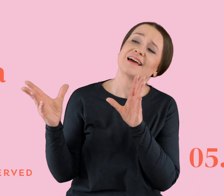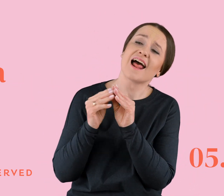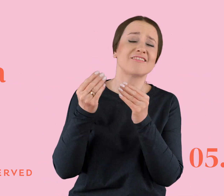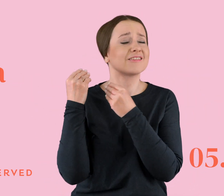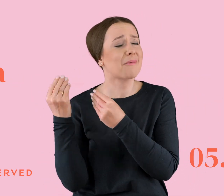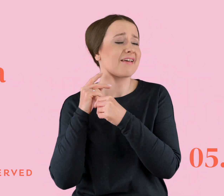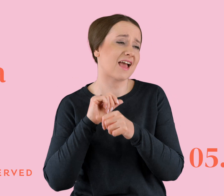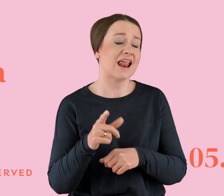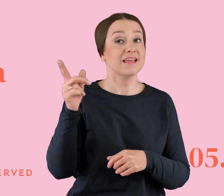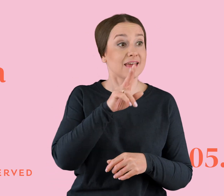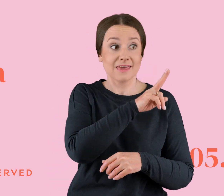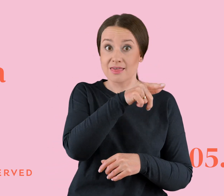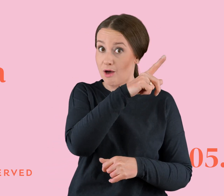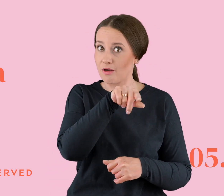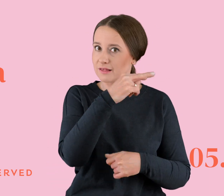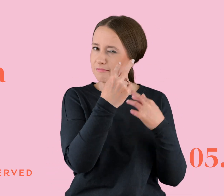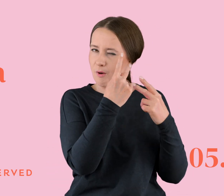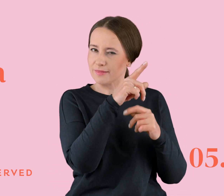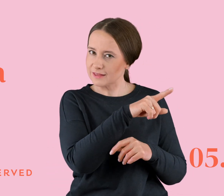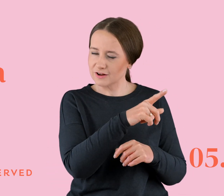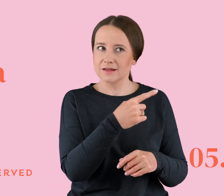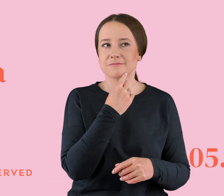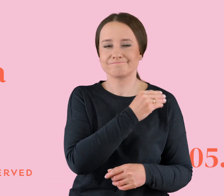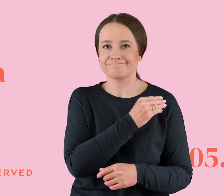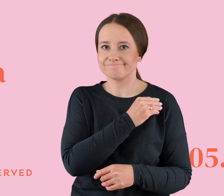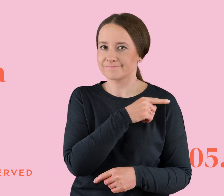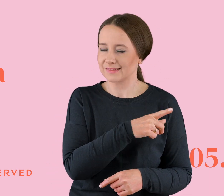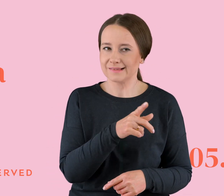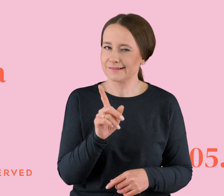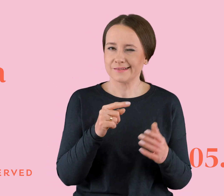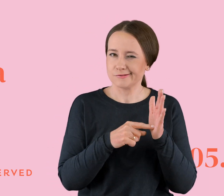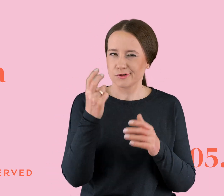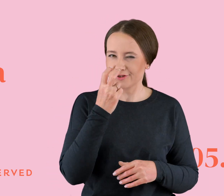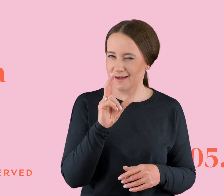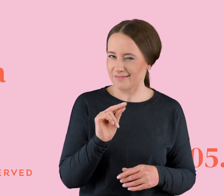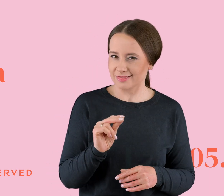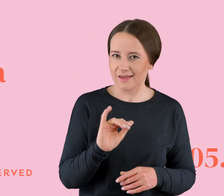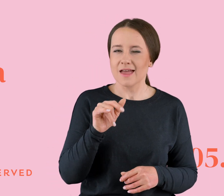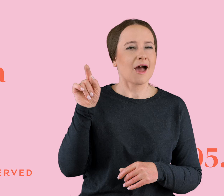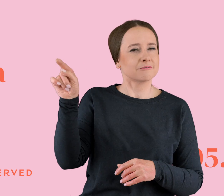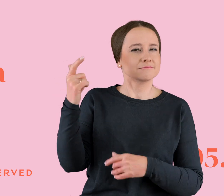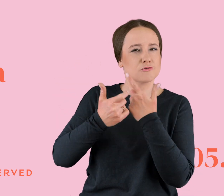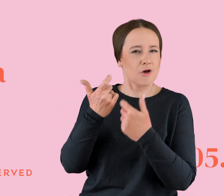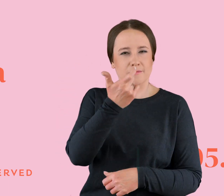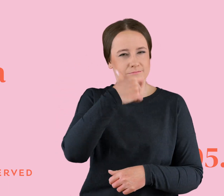oni już coś tam zaczęli podejrzewać i mi mówić, że no słuchaj stara, no nie brzmi to za ciekawie, jak on cię potraktował. Kiedyś też chyba widzieli,